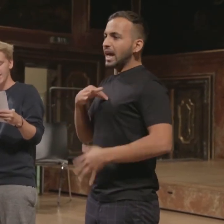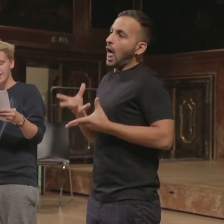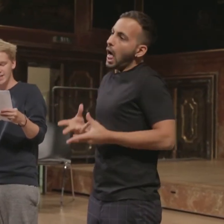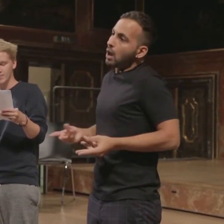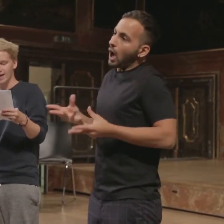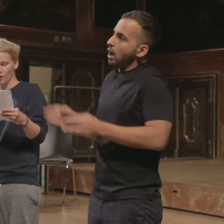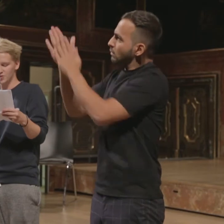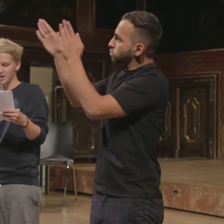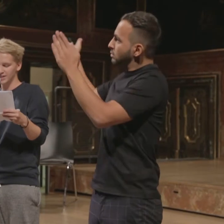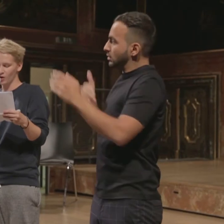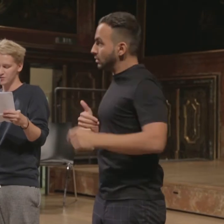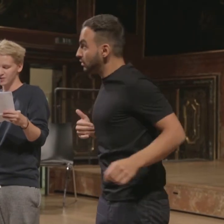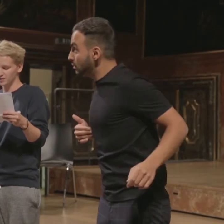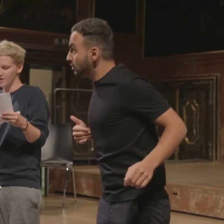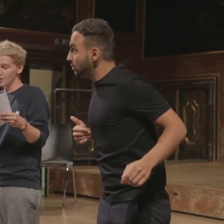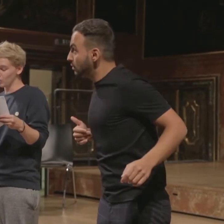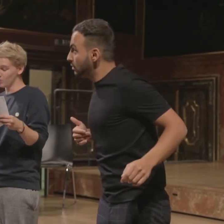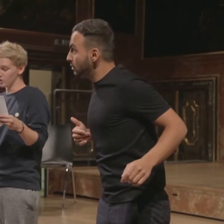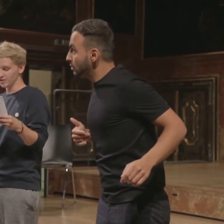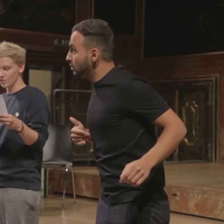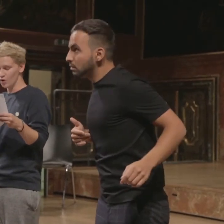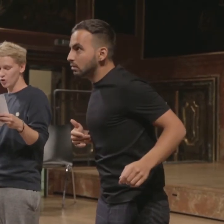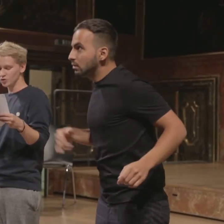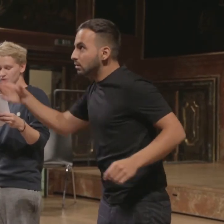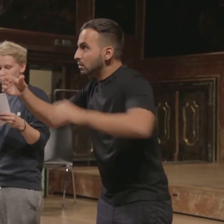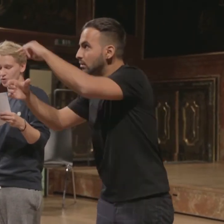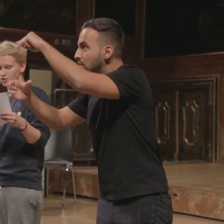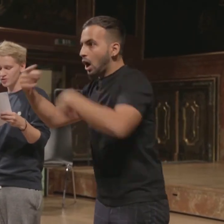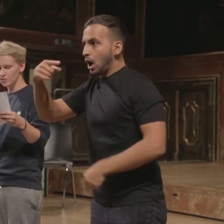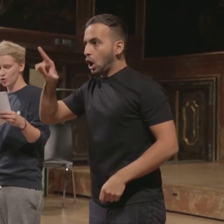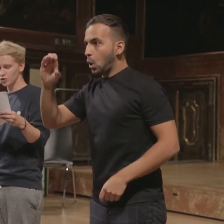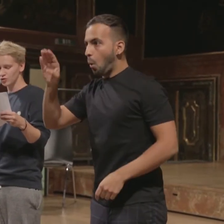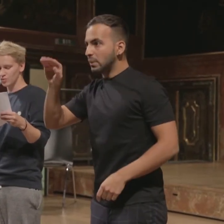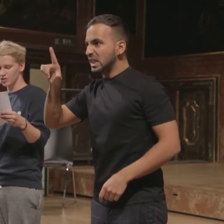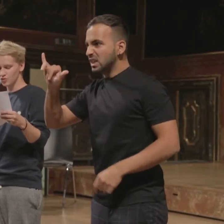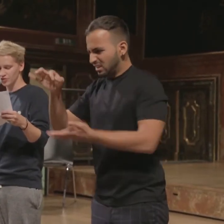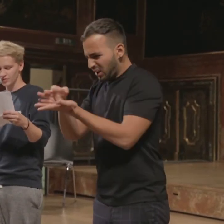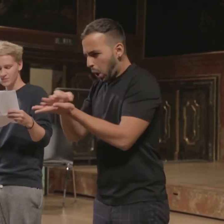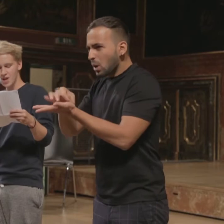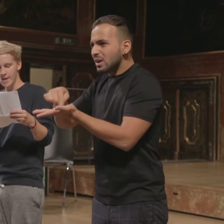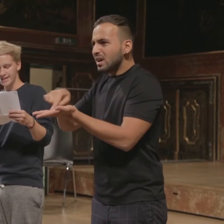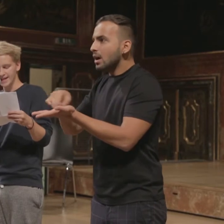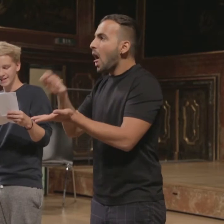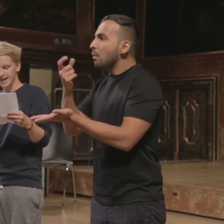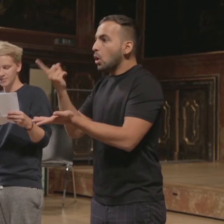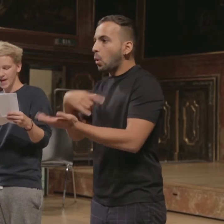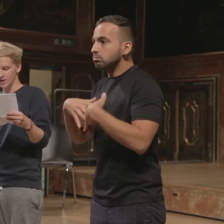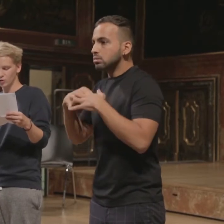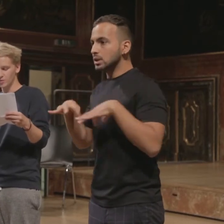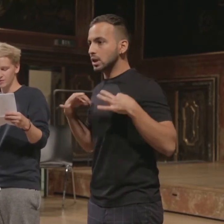Daneben ein Aufsteller mit der Aufschrift Globuli. Rund um den Globus, rund um gesund. Meine Tante kramte ein paar Globuli